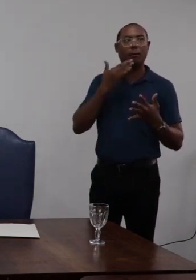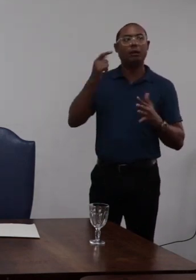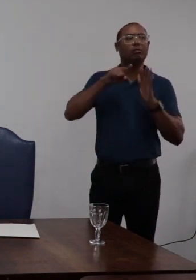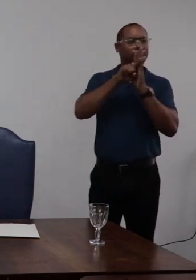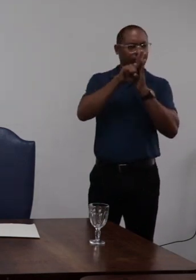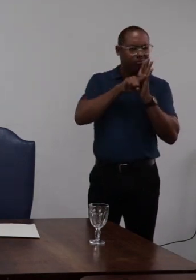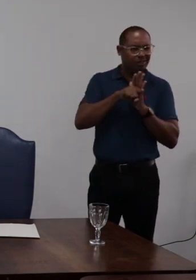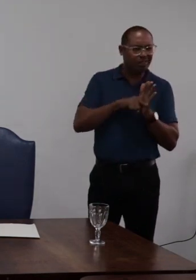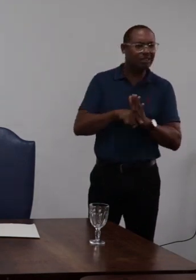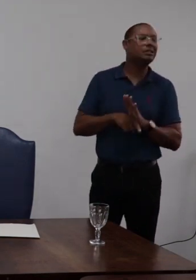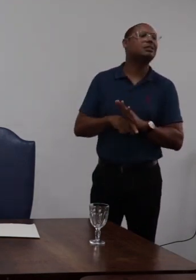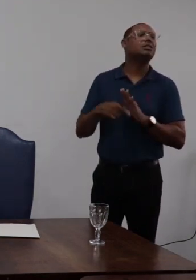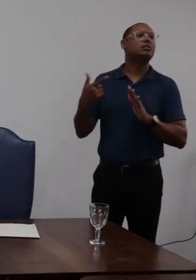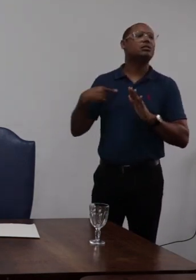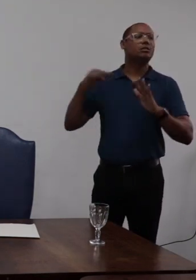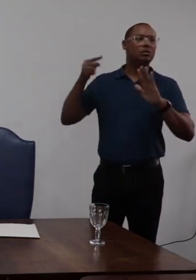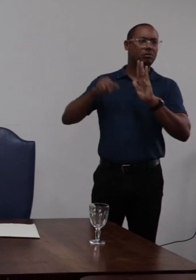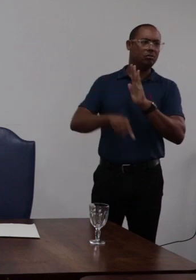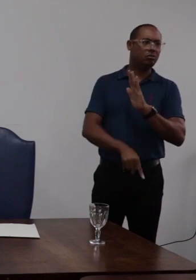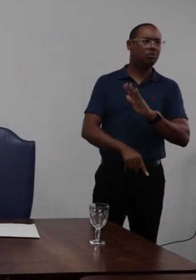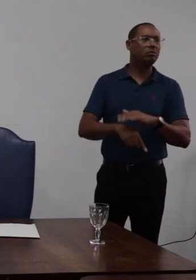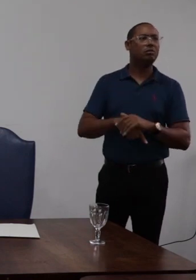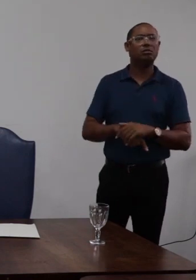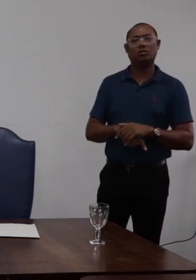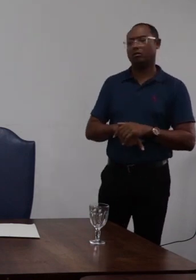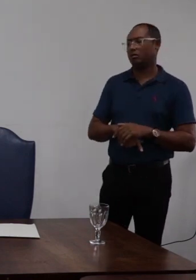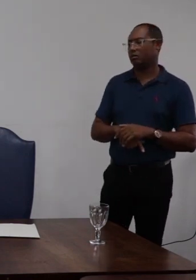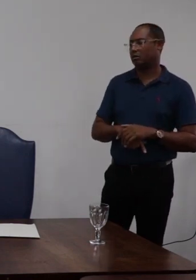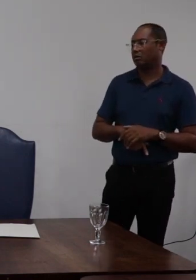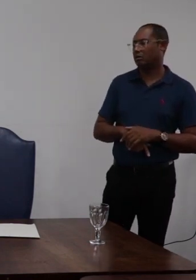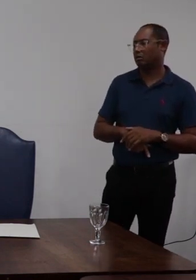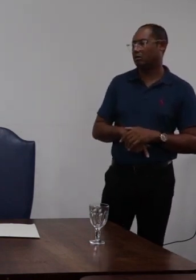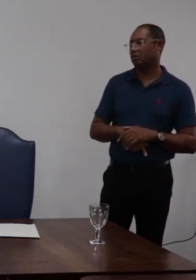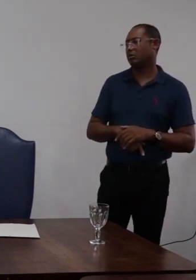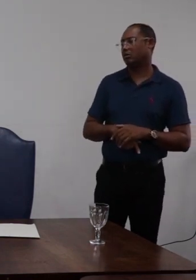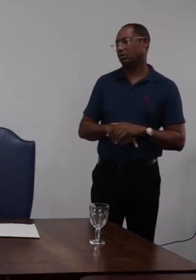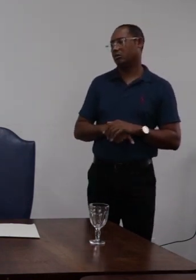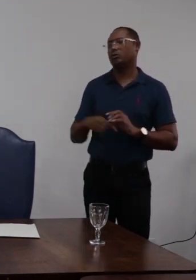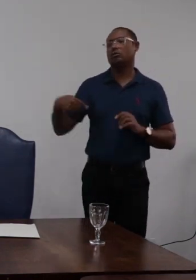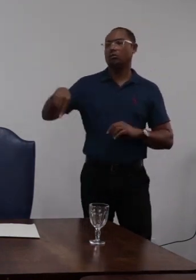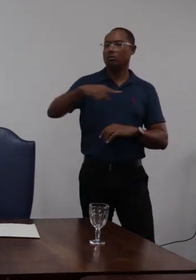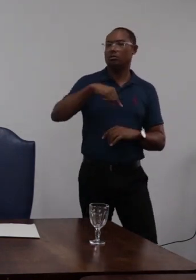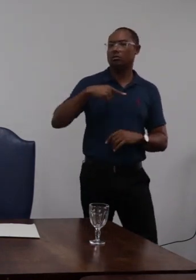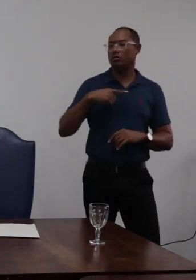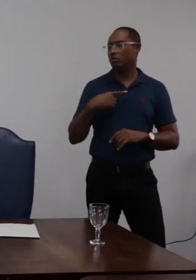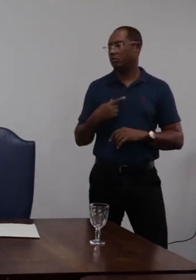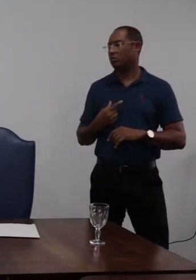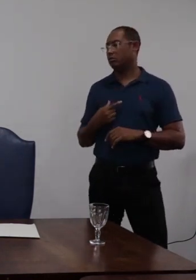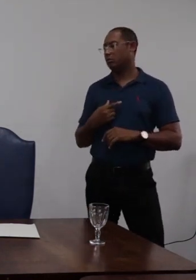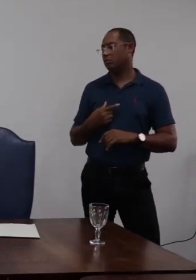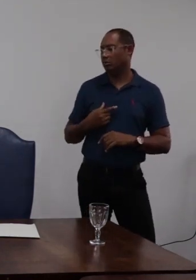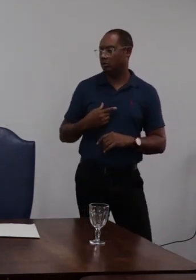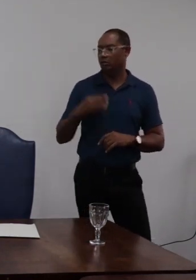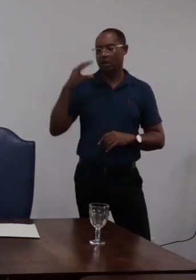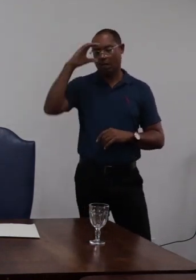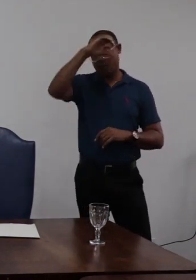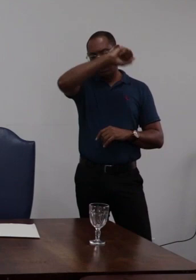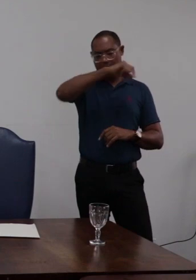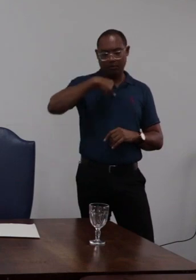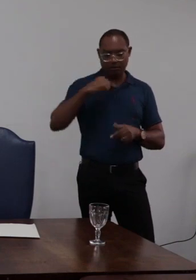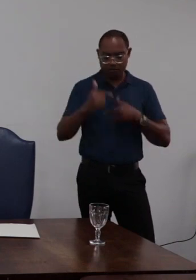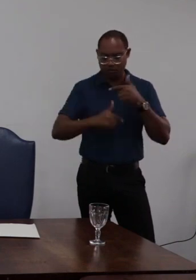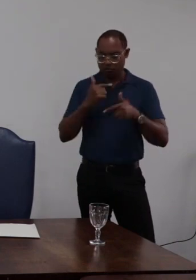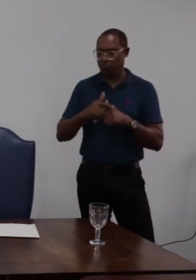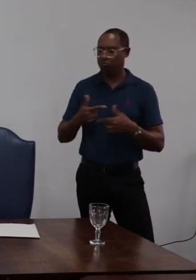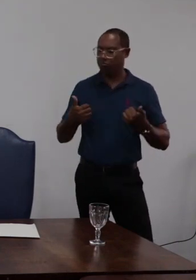investigação uma apuração mais profunda não é esse o entendimento nós eu volto a dizer aqui a compreensão do